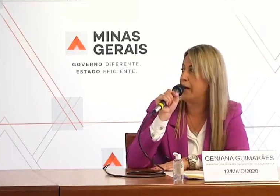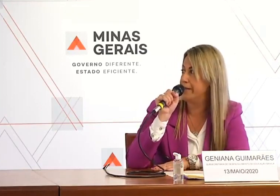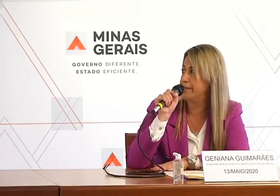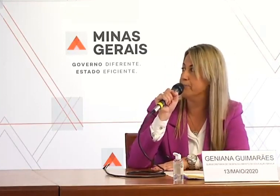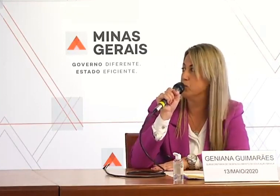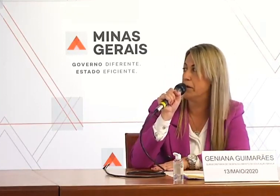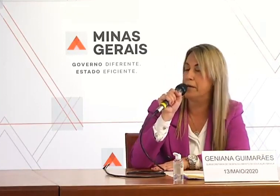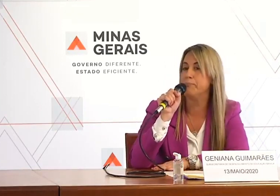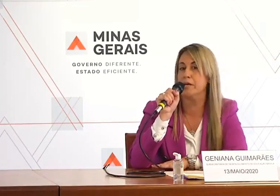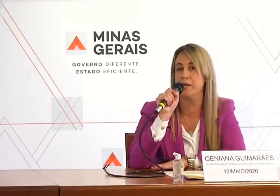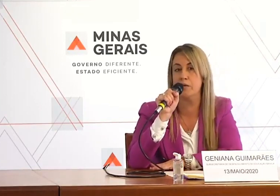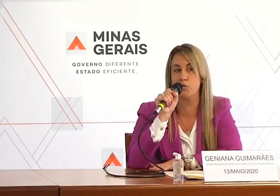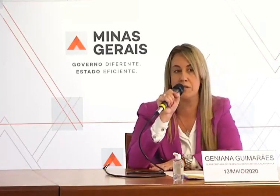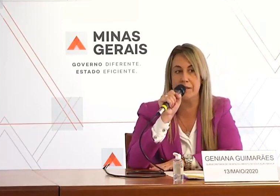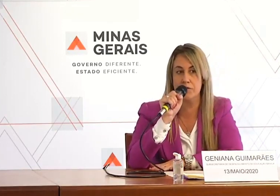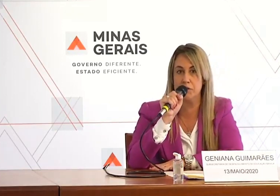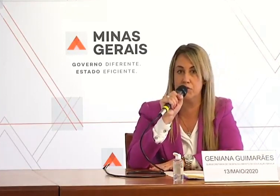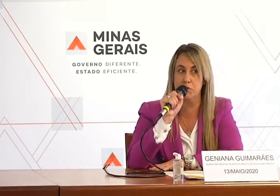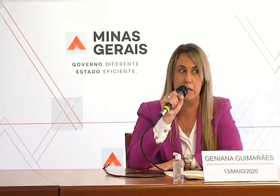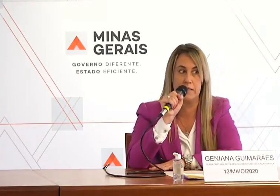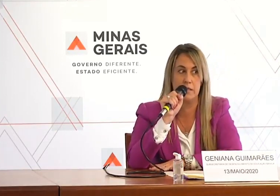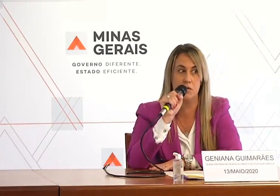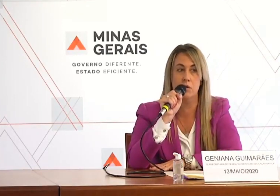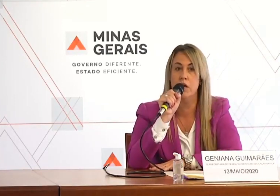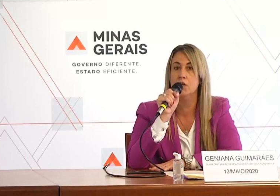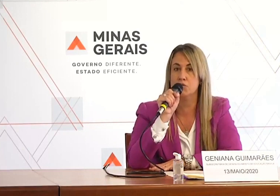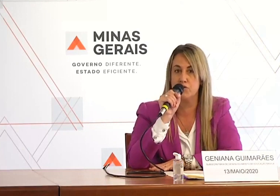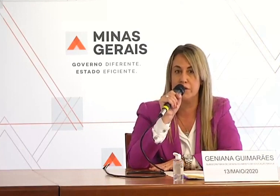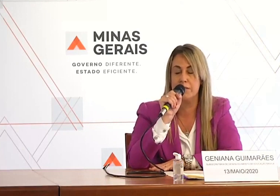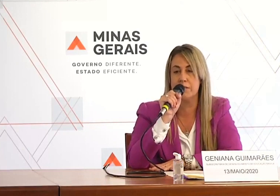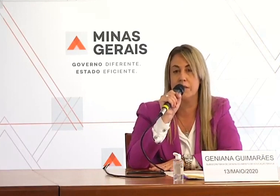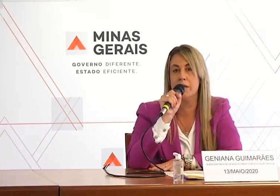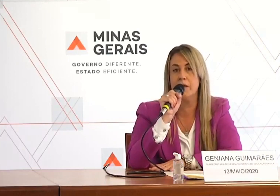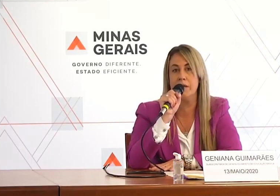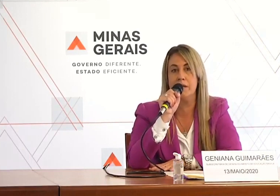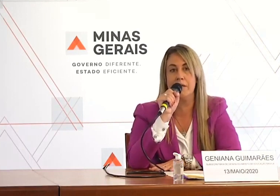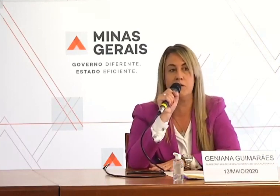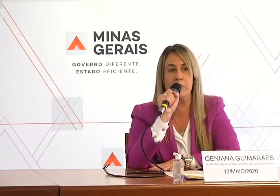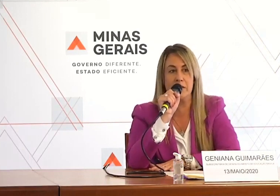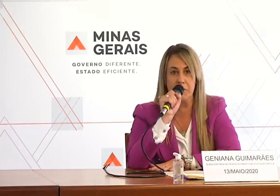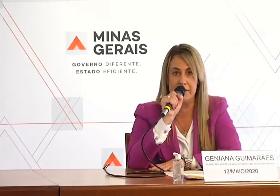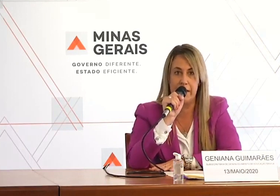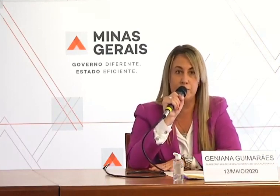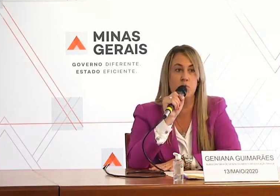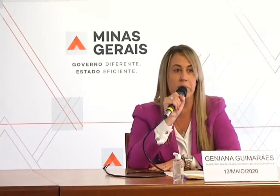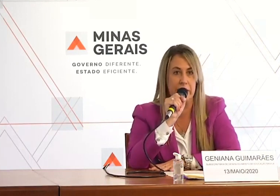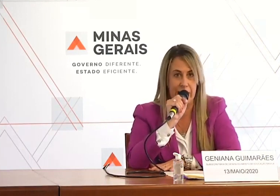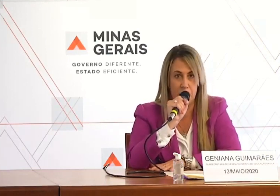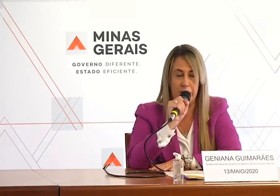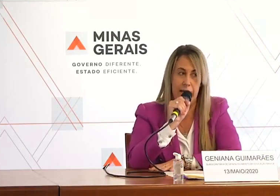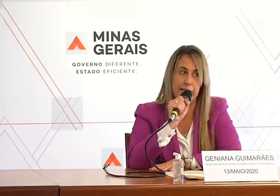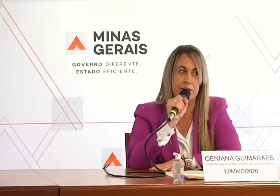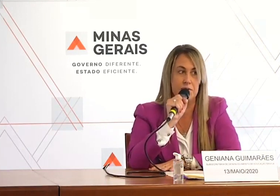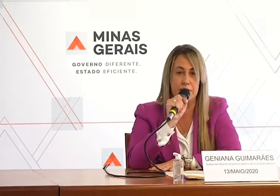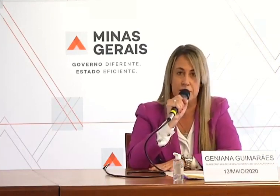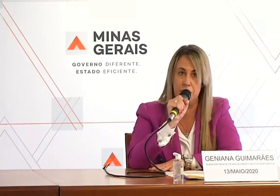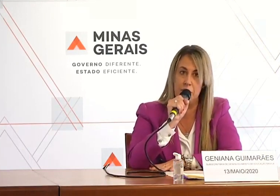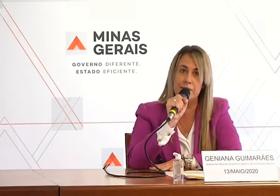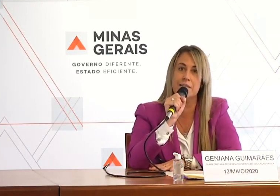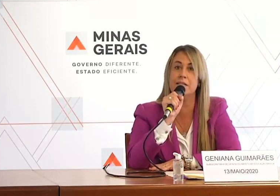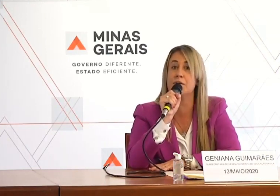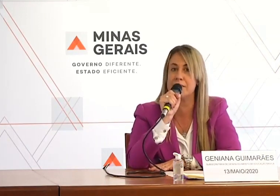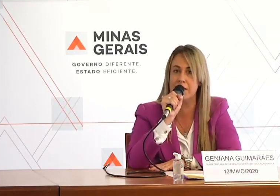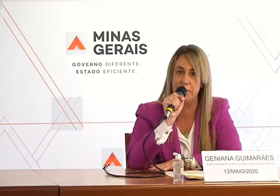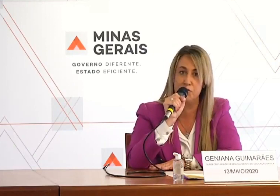carga horária. O Conselho Nacional de Educação nos disse da obrigatoriedade de cumprir a carga horária das 800